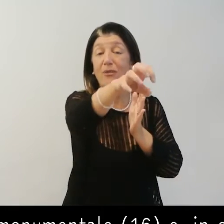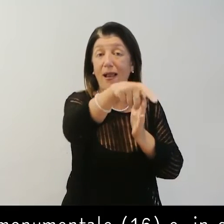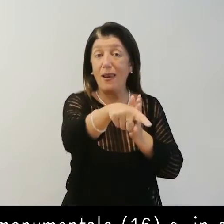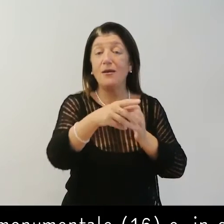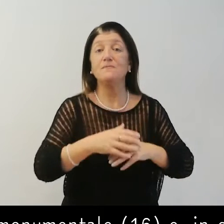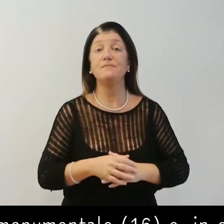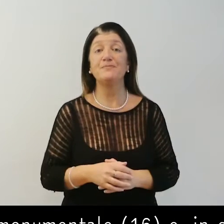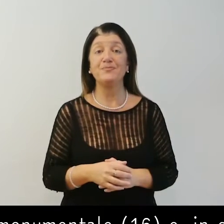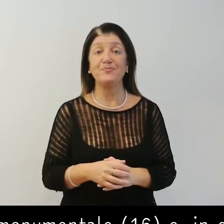tre cappelle